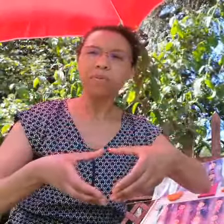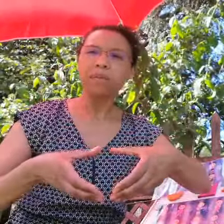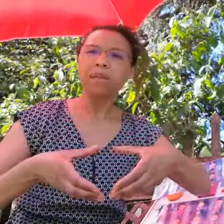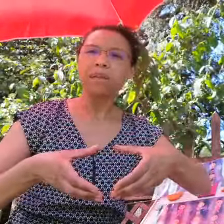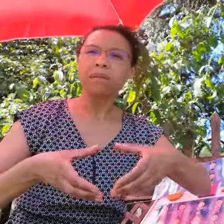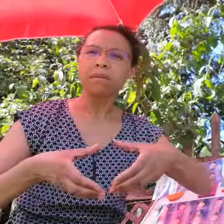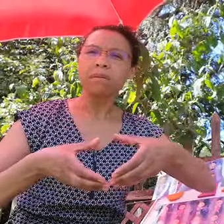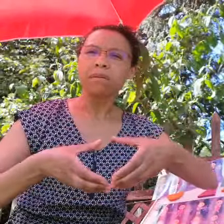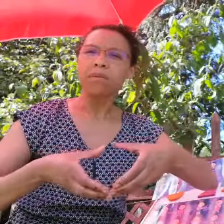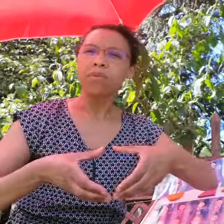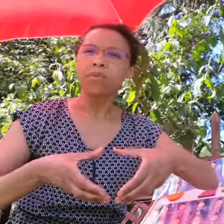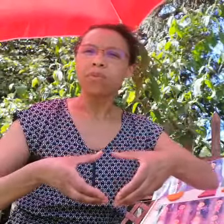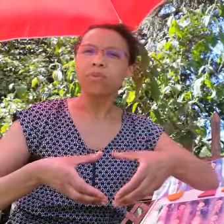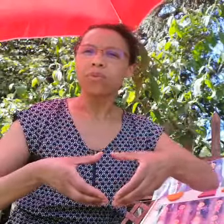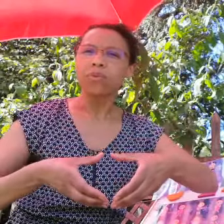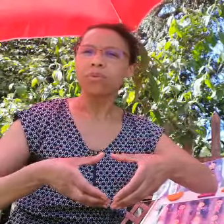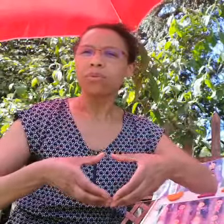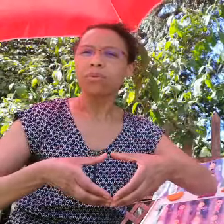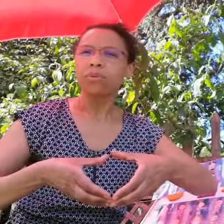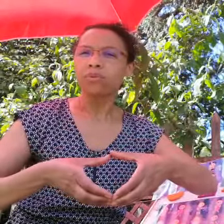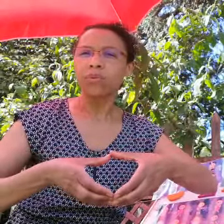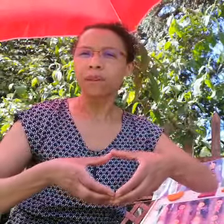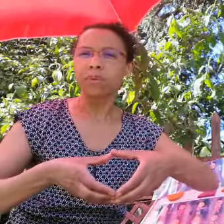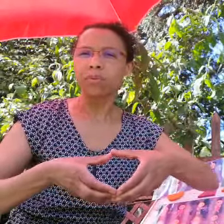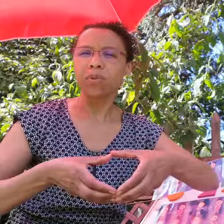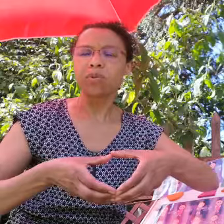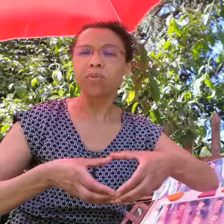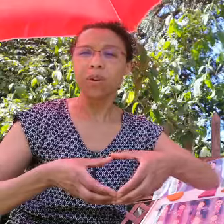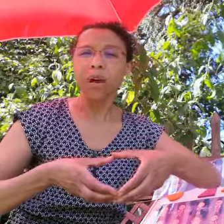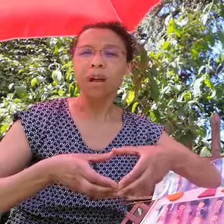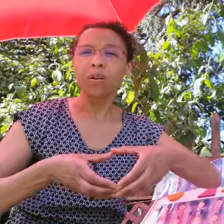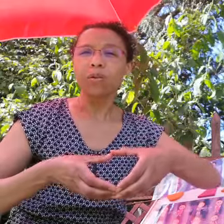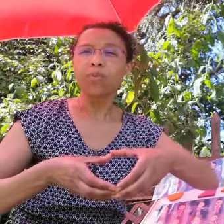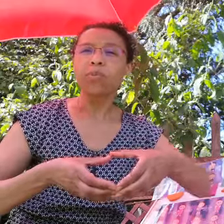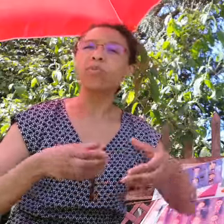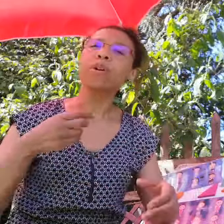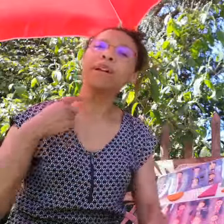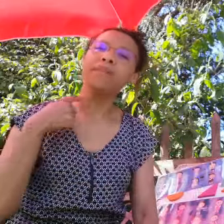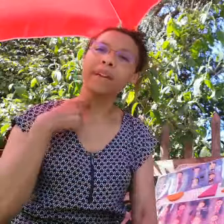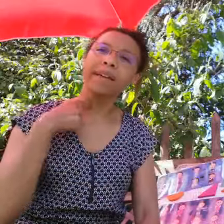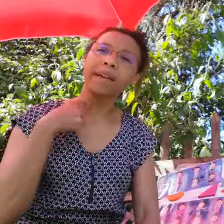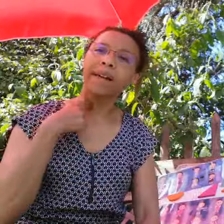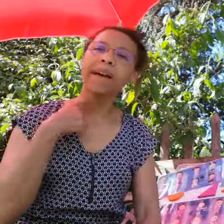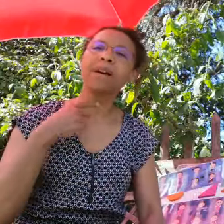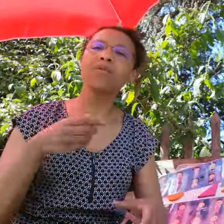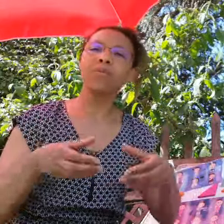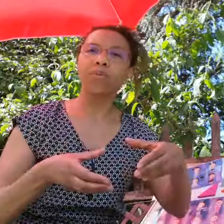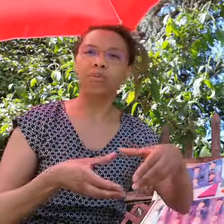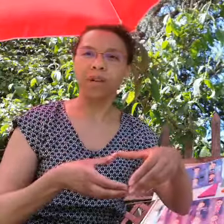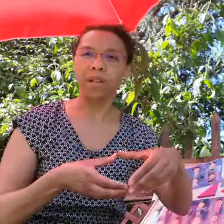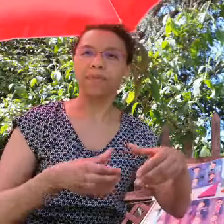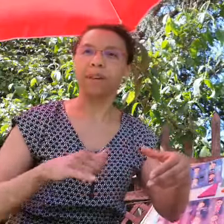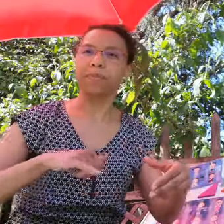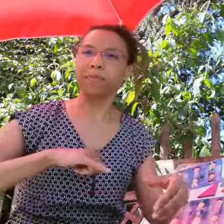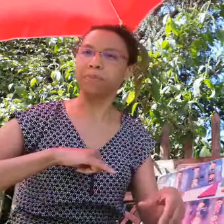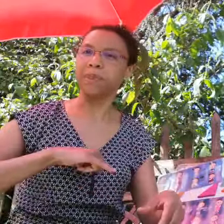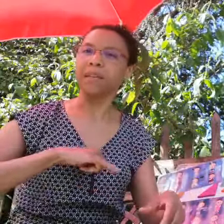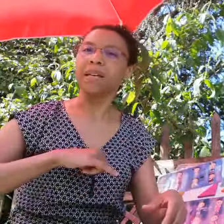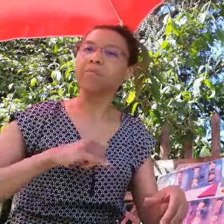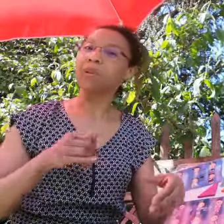le pot de tout simplement le pot alors le pot pour aller faire caca le pot pour aller faire pipi mais